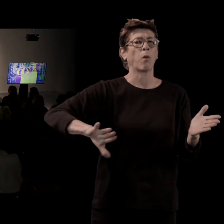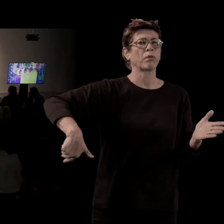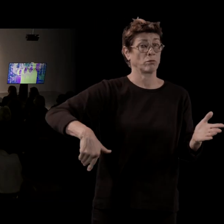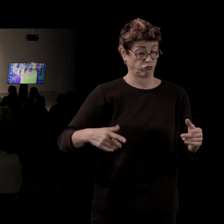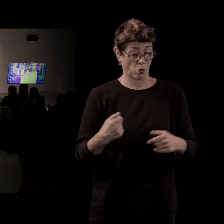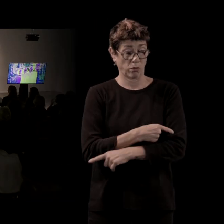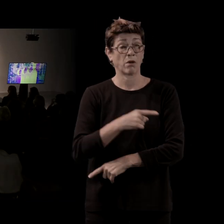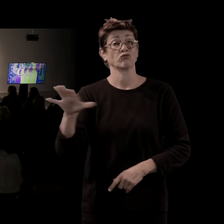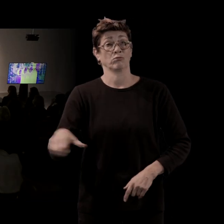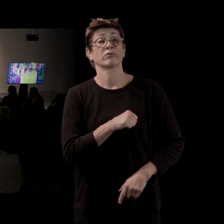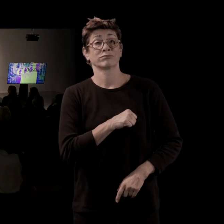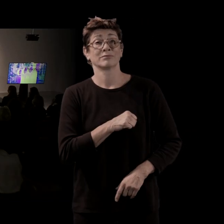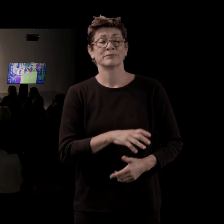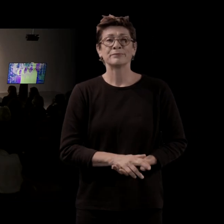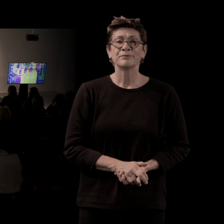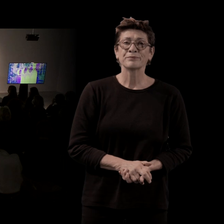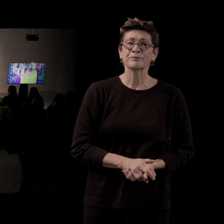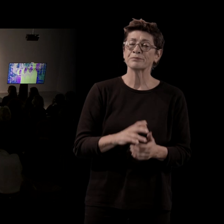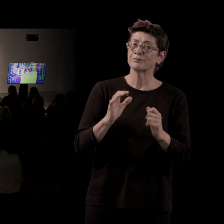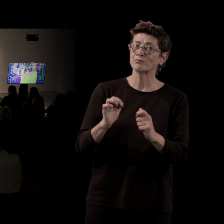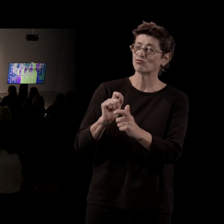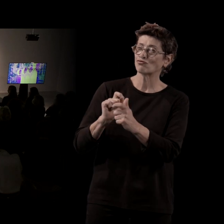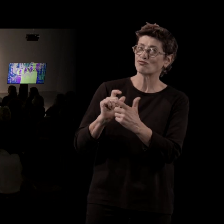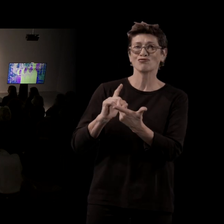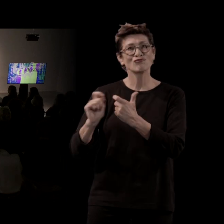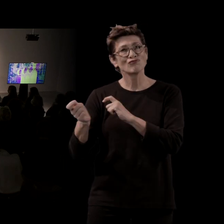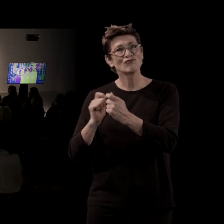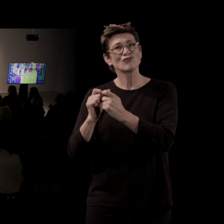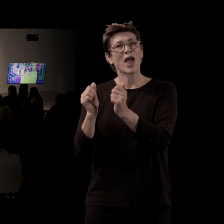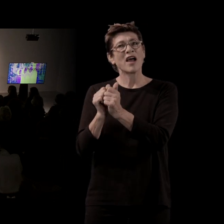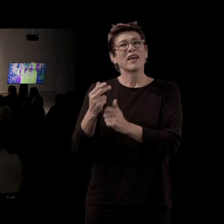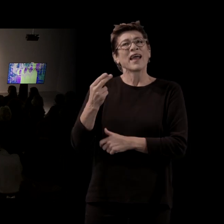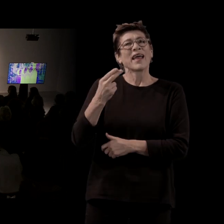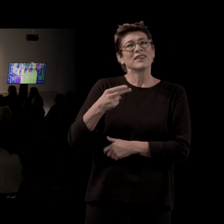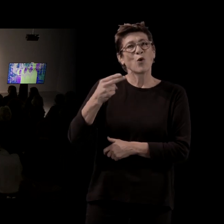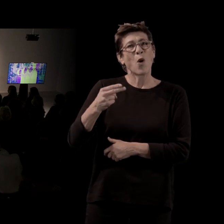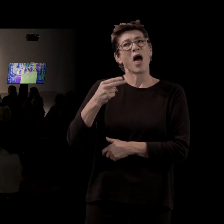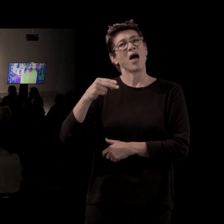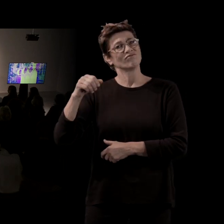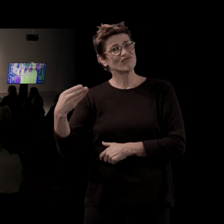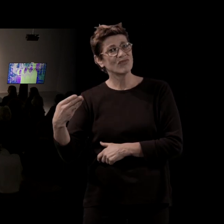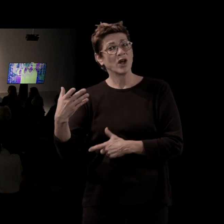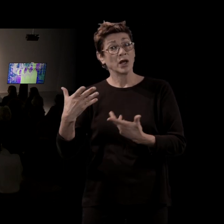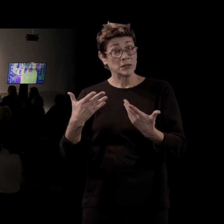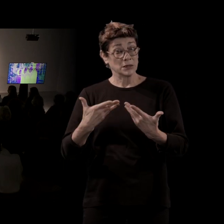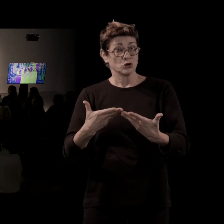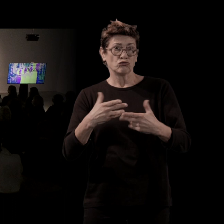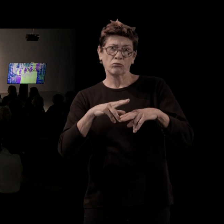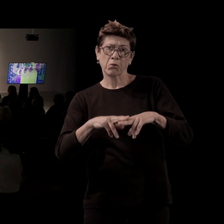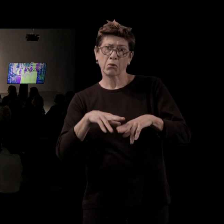Alors, on a discuté tranquillement avec Nicolas et le temps avance. Vous êtes très nombreux, donc il nous reste un quart d'heure, un gros